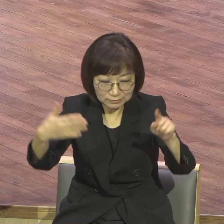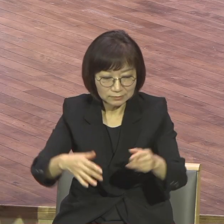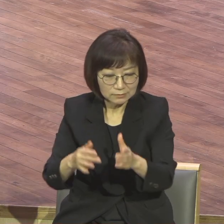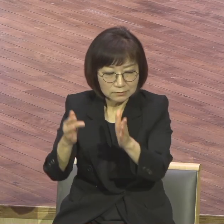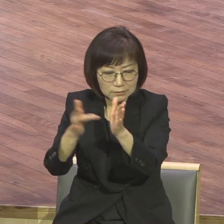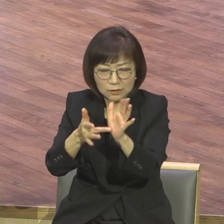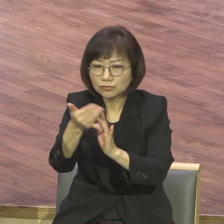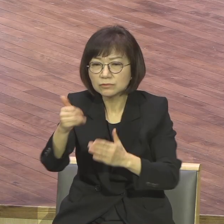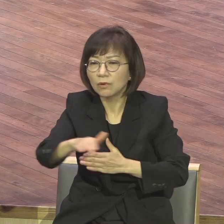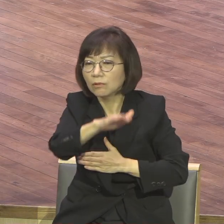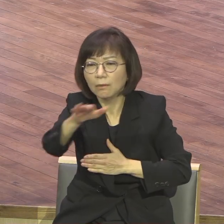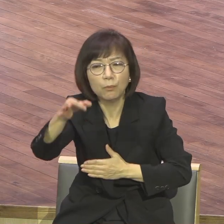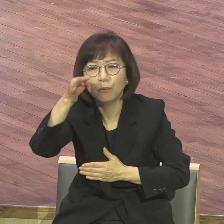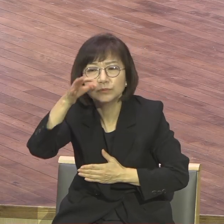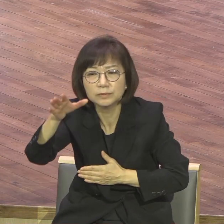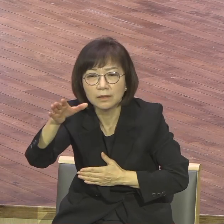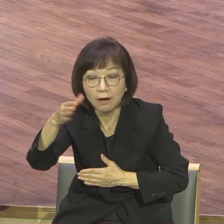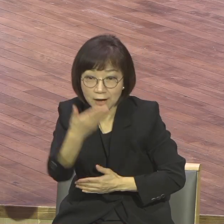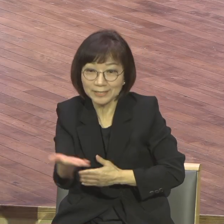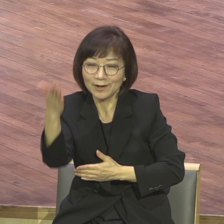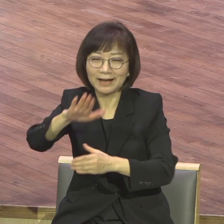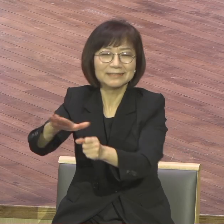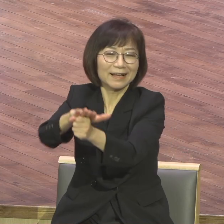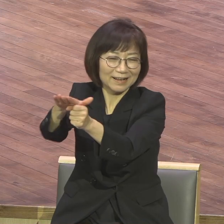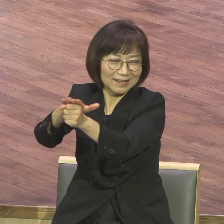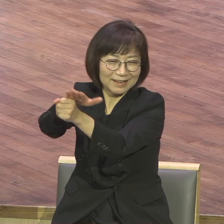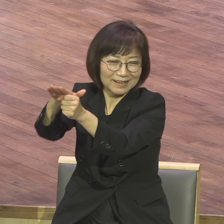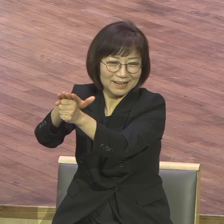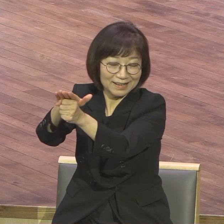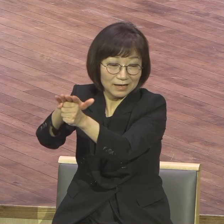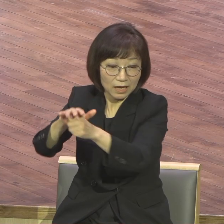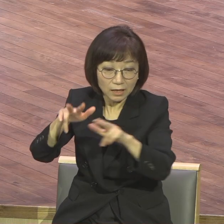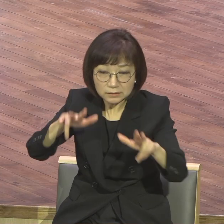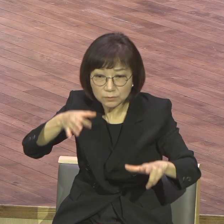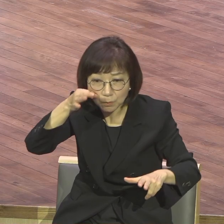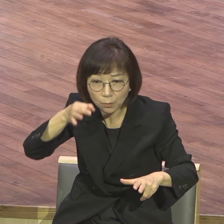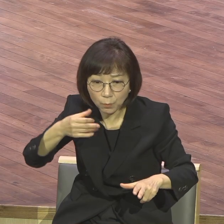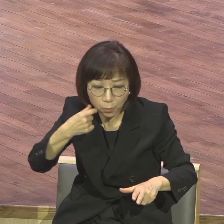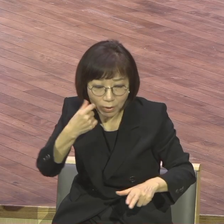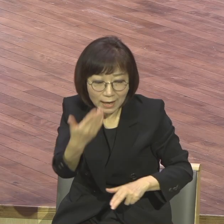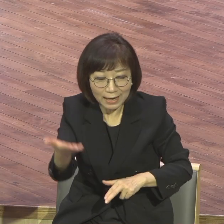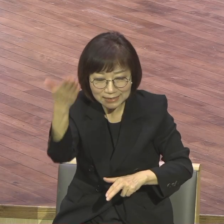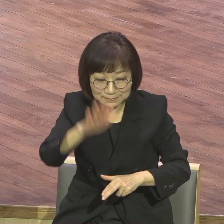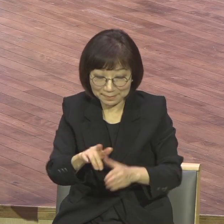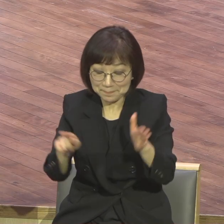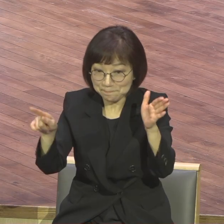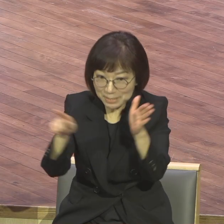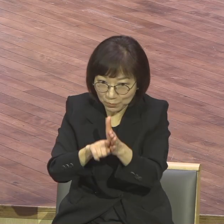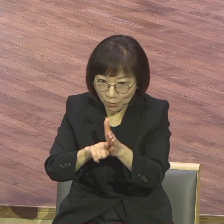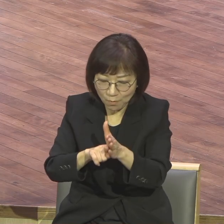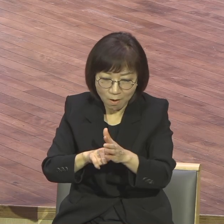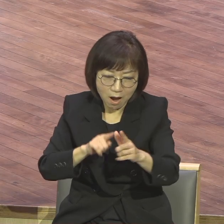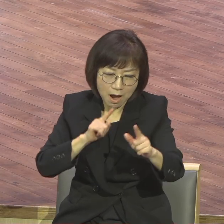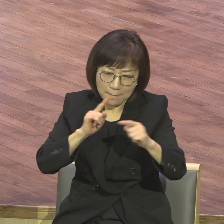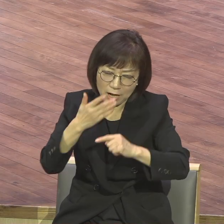예수를 너희가 보지 못하였으나 사랑하는 도다 잊어도 보지 못하나 믿고 말할 수 없는 영광스러운 즐거움으로